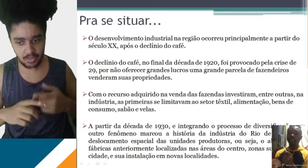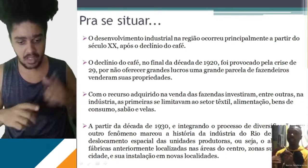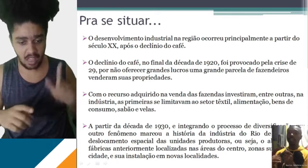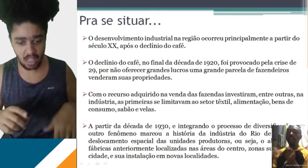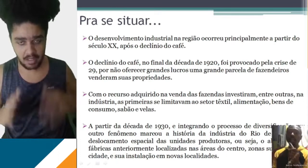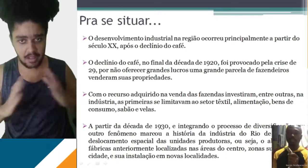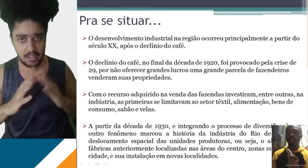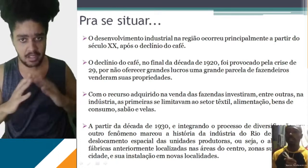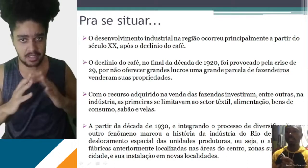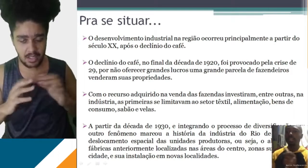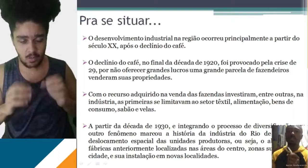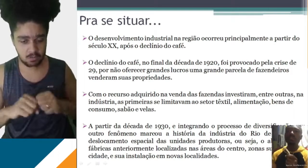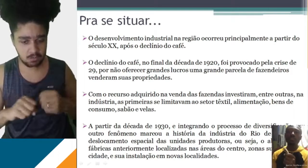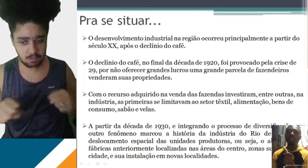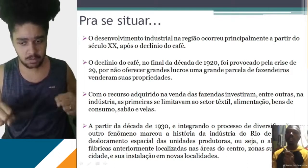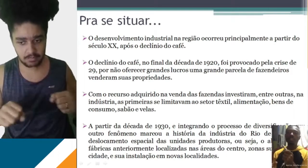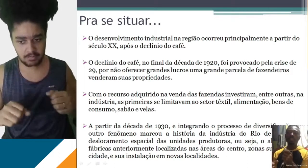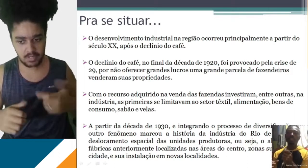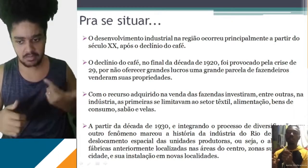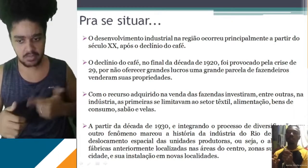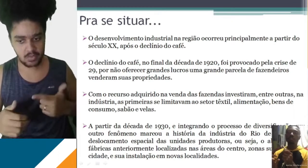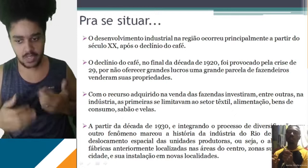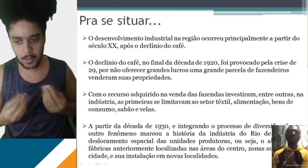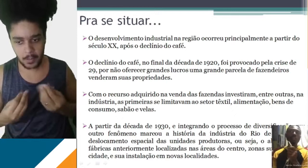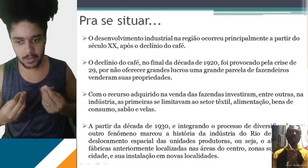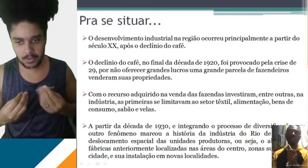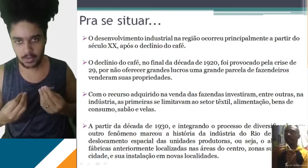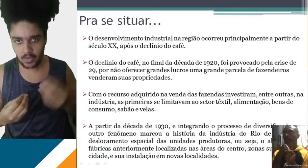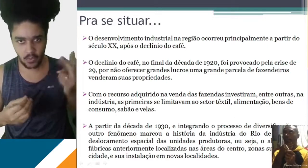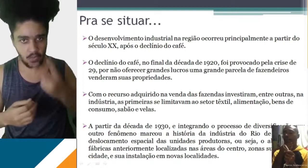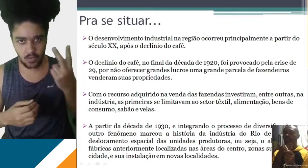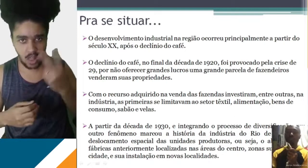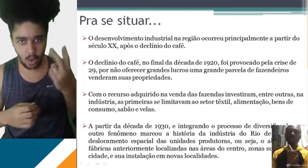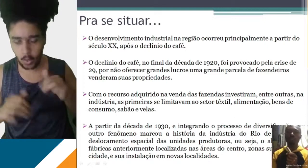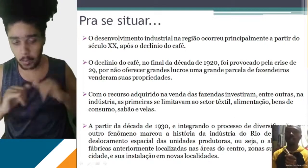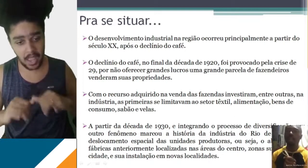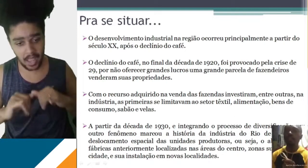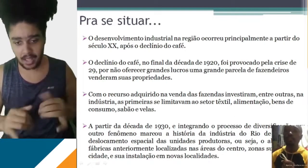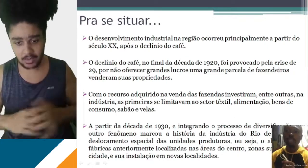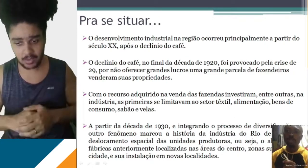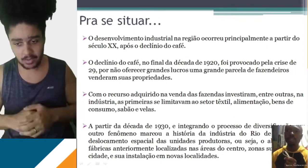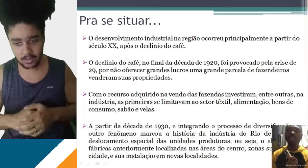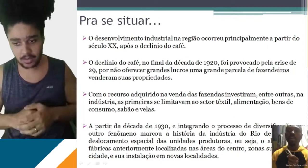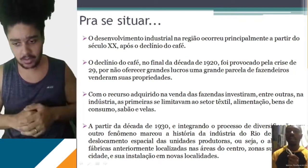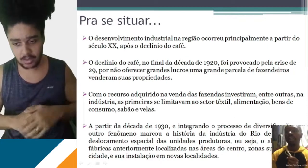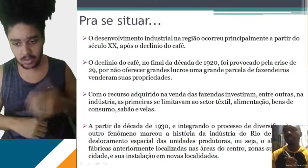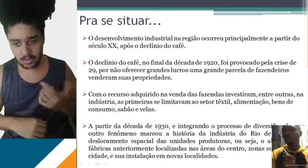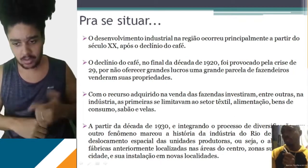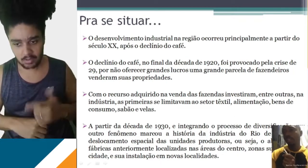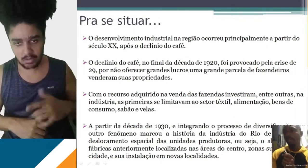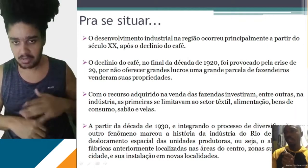porque eram propriedades grandes, eram grandes latifúndios, que não tinham agora tanta, tanto valor de mercado, visto que